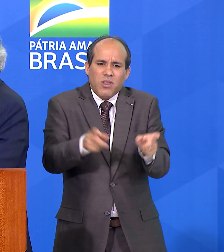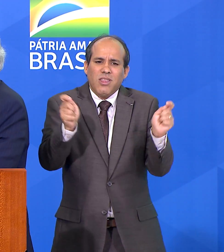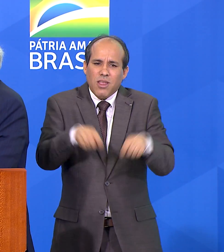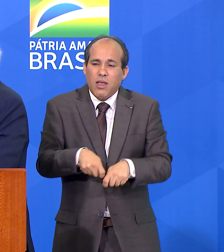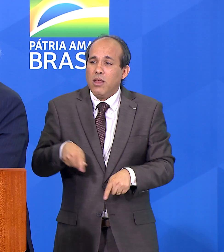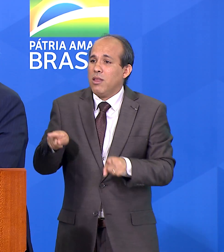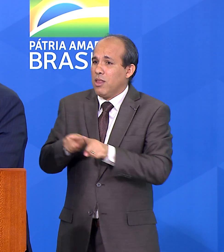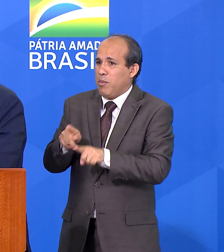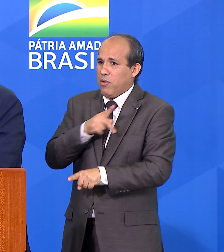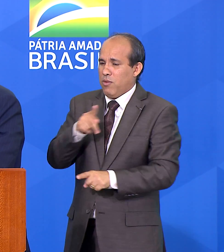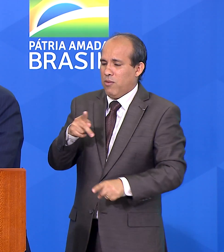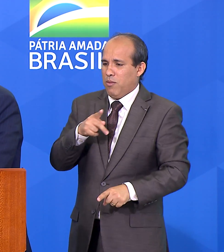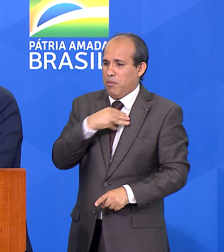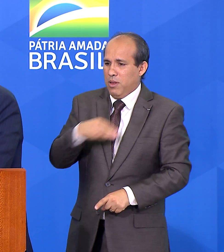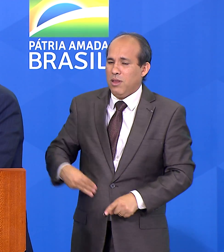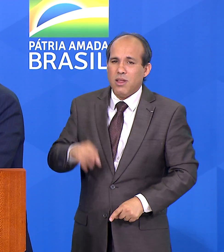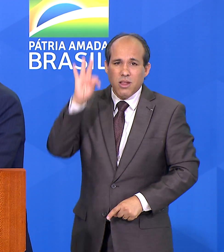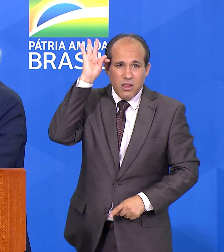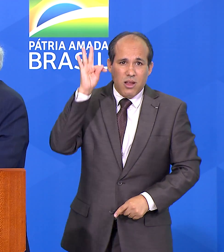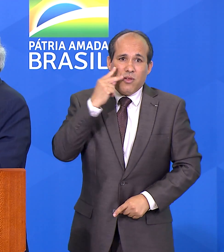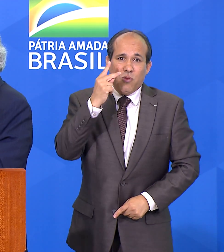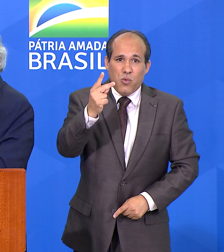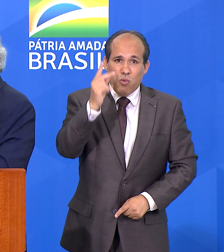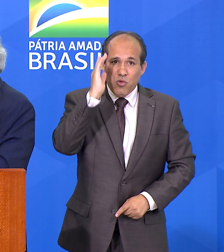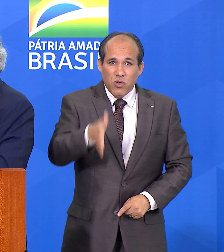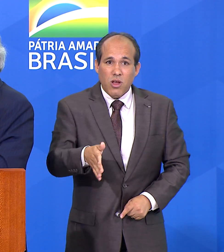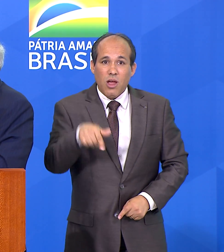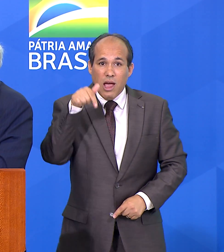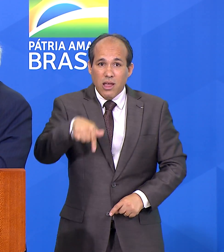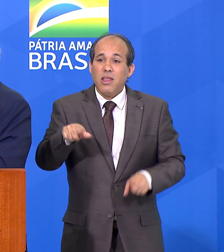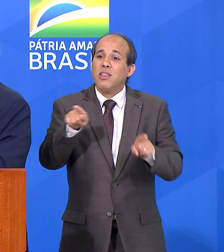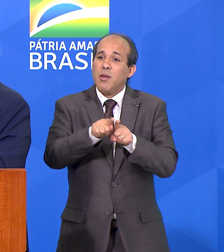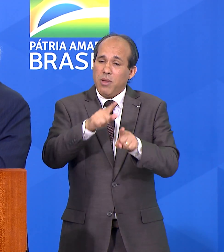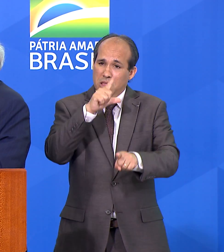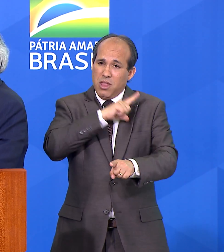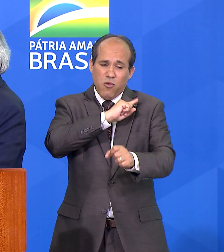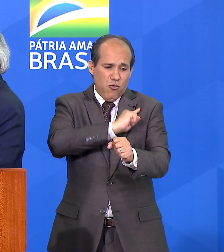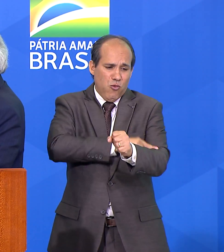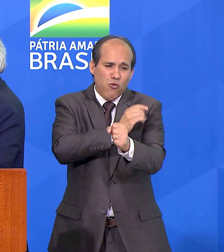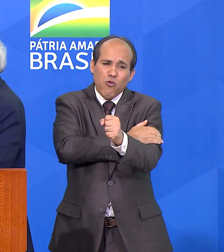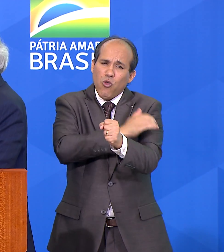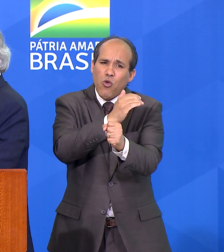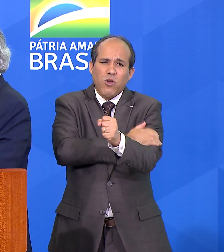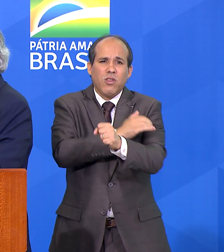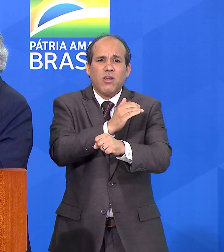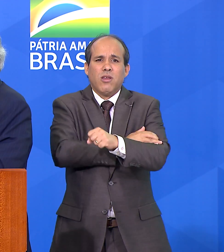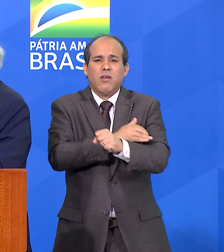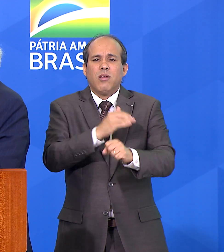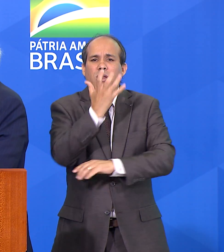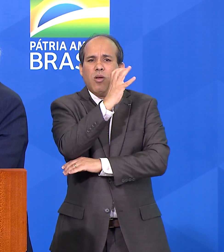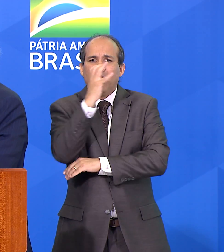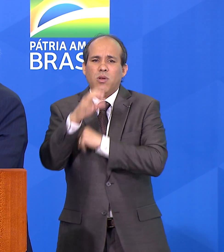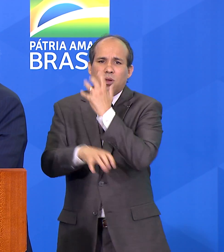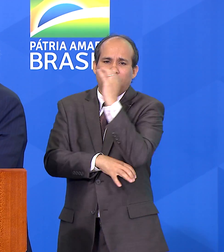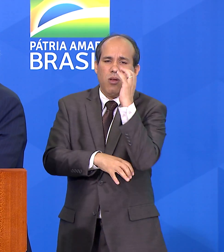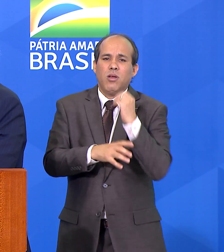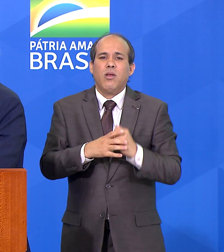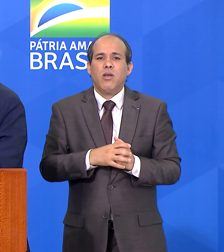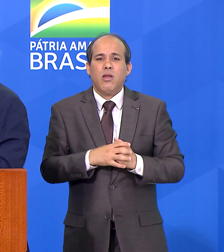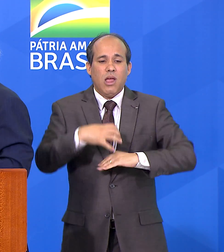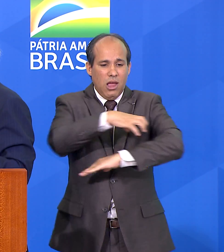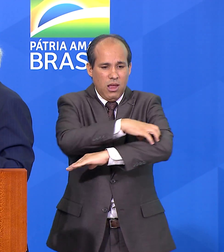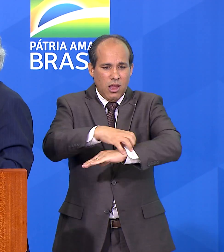ministra Tereza Cristina, é uma potência agroambiental, mineral, diz o nosso ministro Bento,